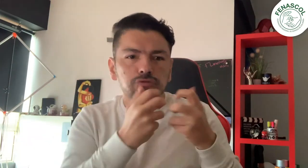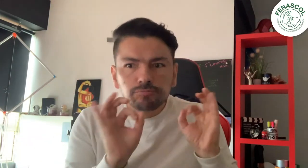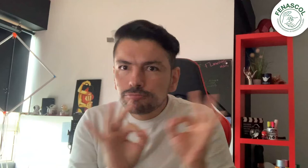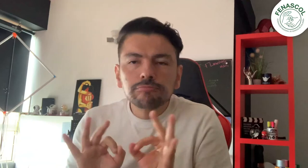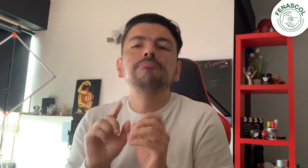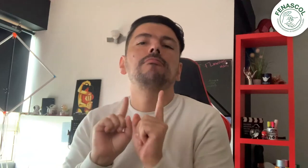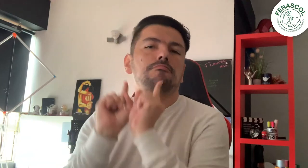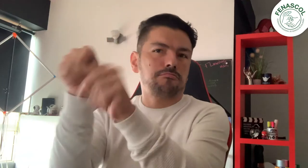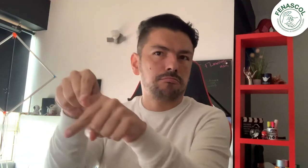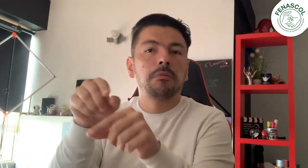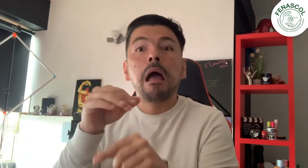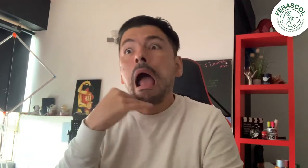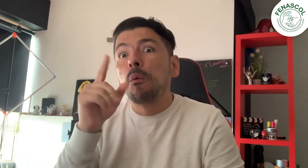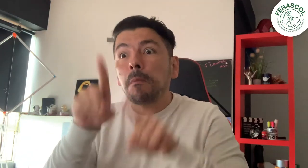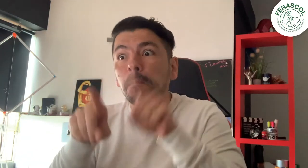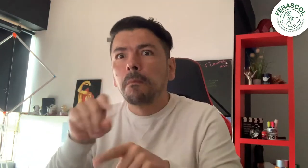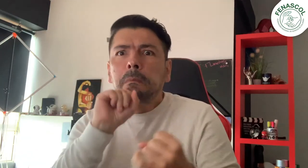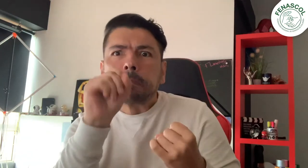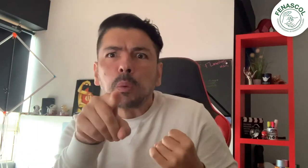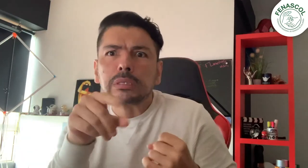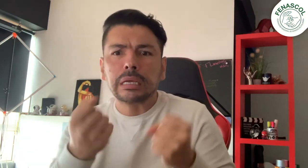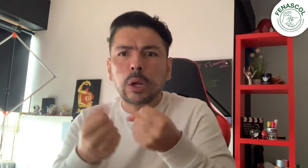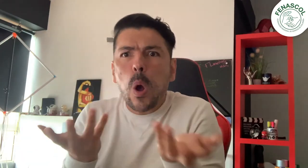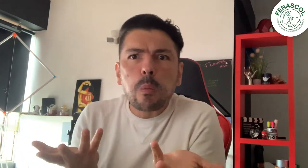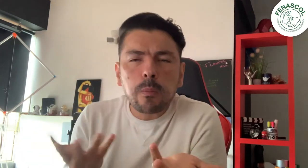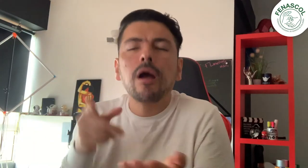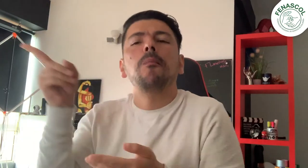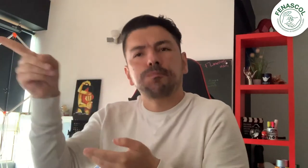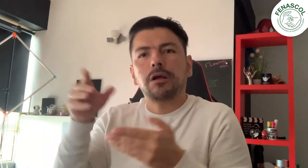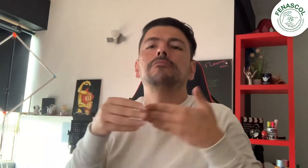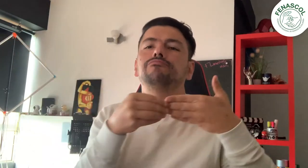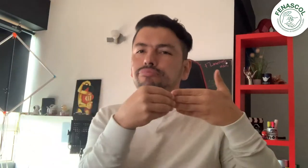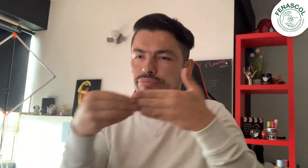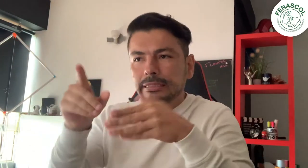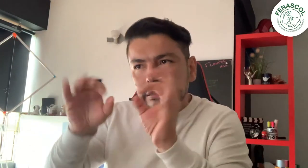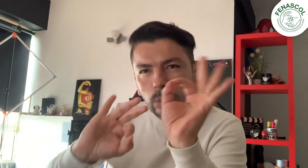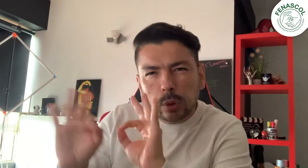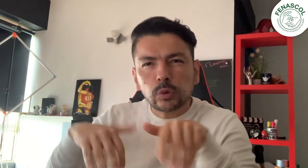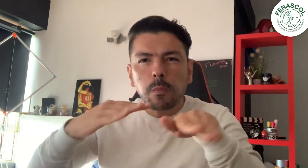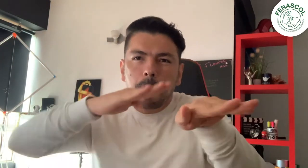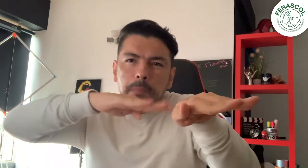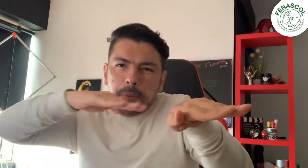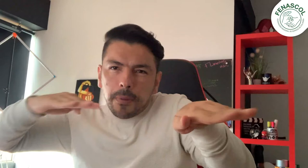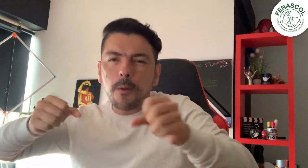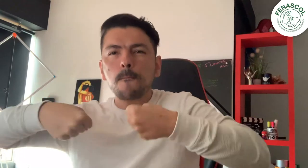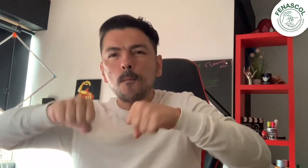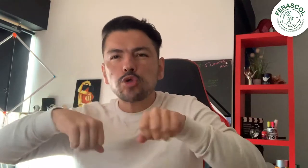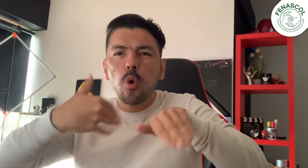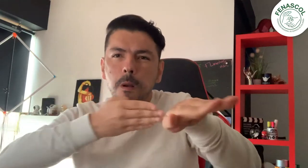para comer, entre otras posibles situaciones que se puedan presentar. Ya hemos asignado a personas que cumplen la